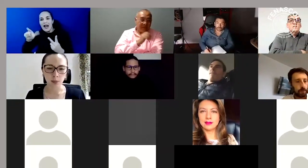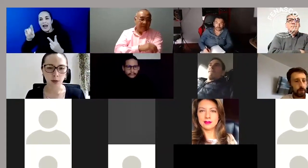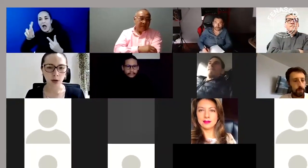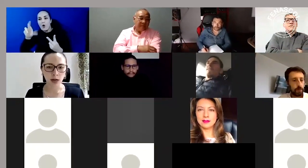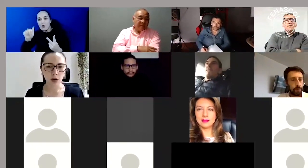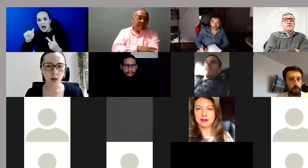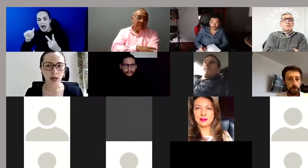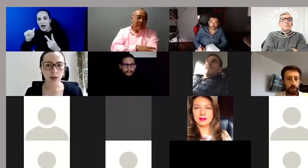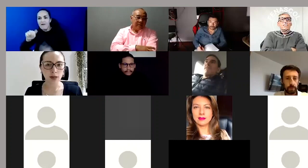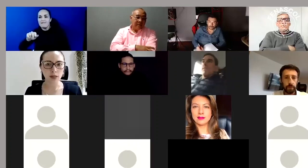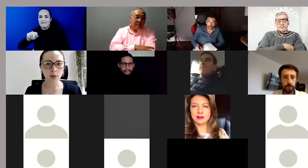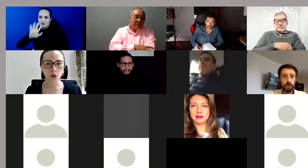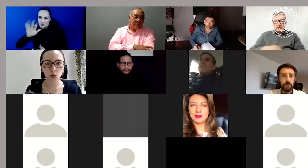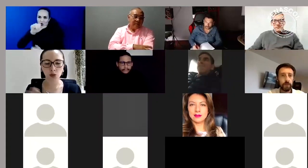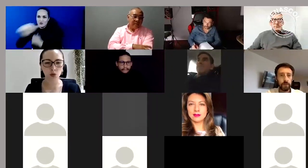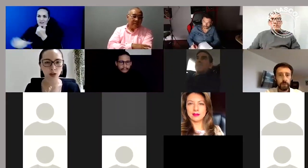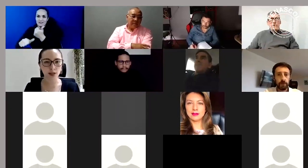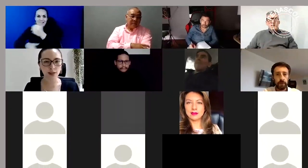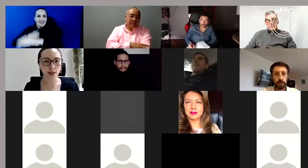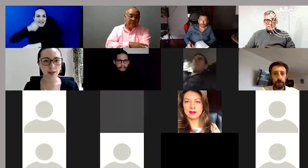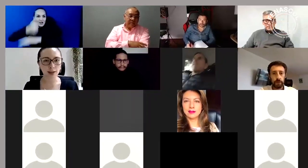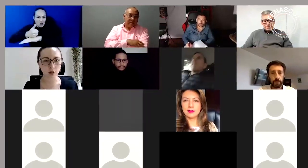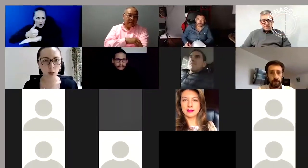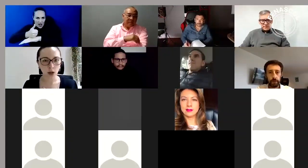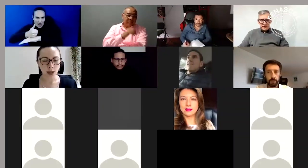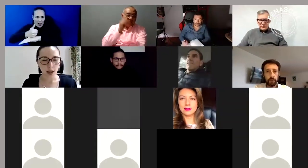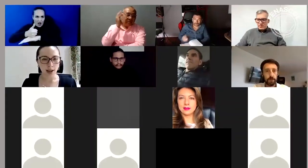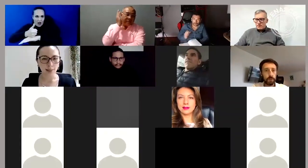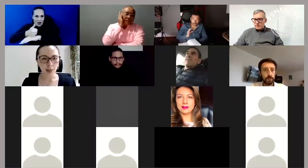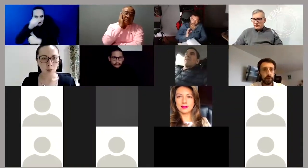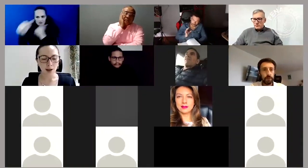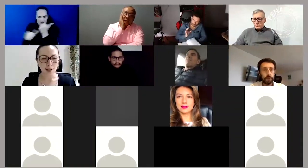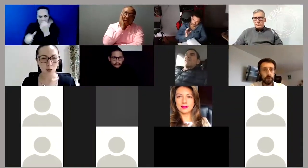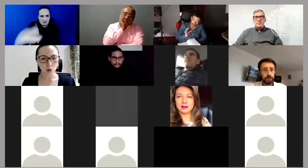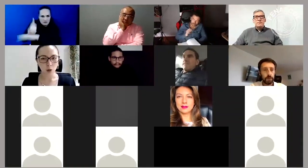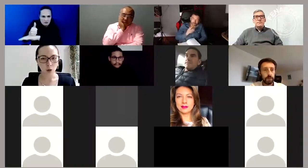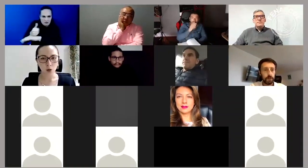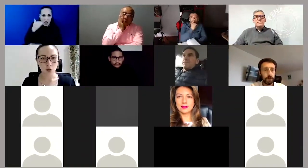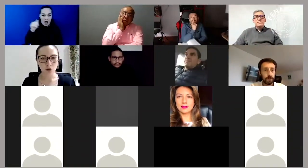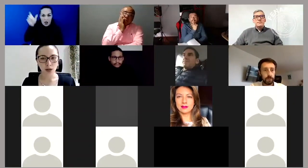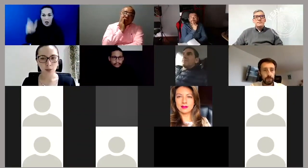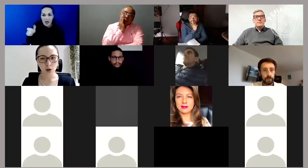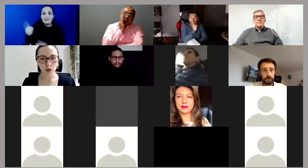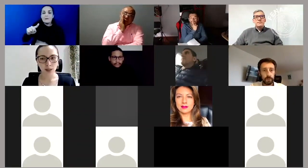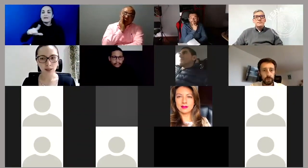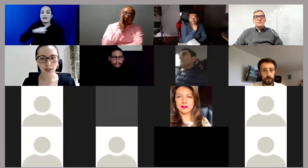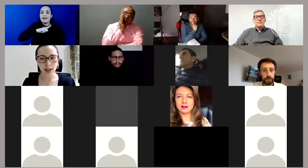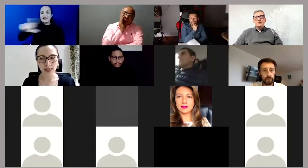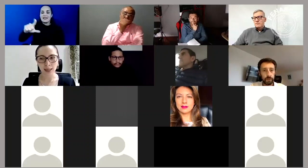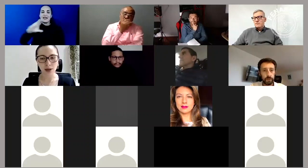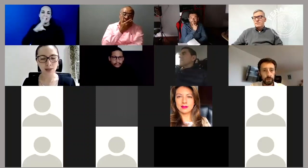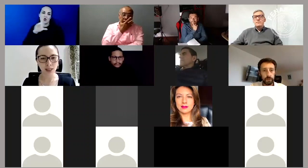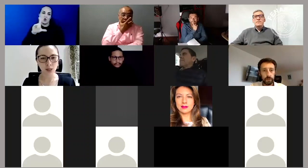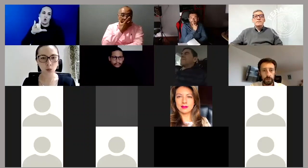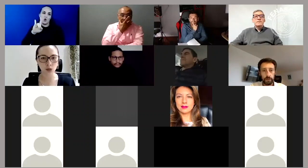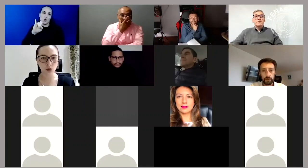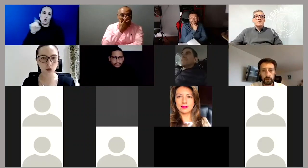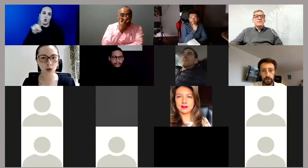subdirectora de tránsito del viceministerio, mi secretaria privada Laura Cárdenas y por supuesto quien está liderando el tema, el doctor